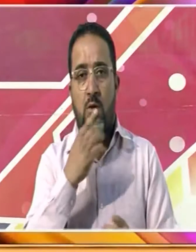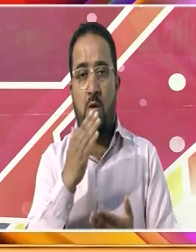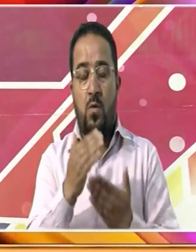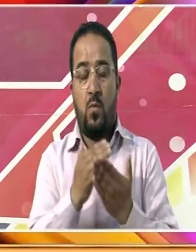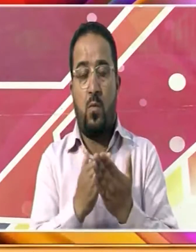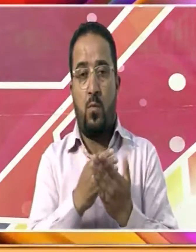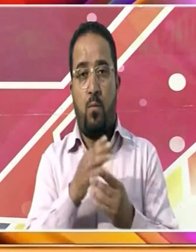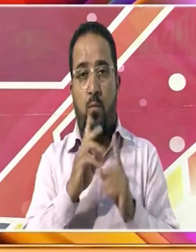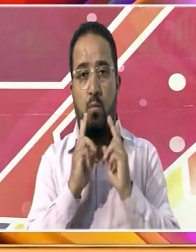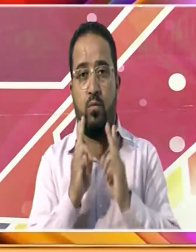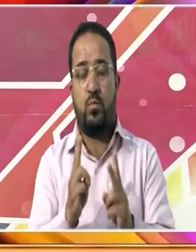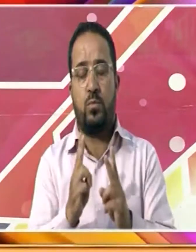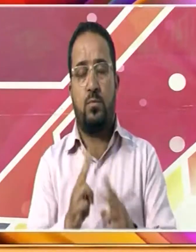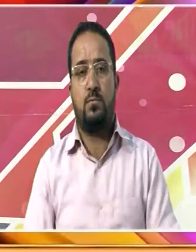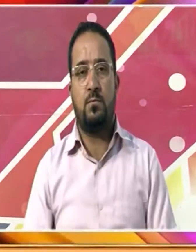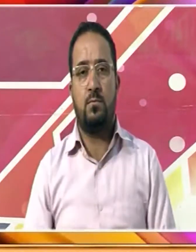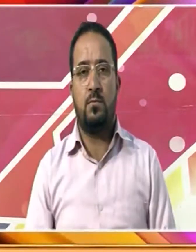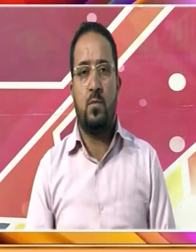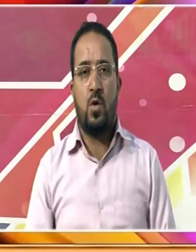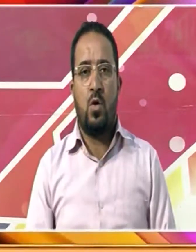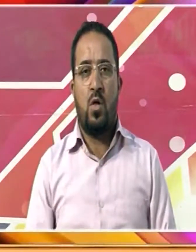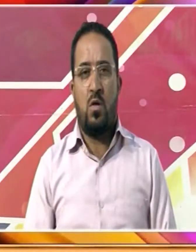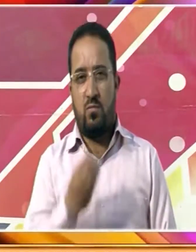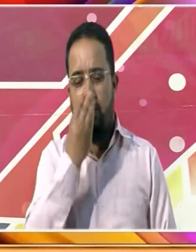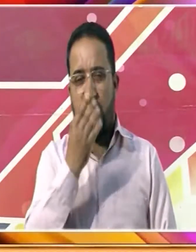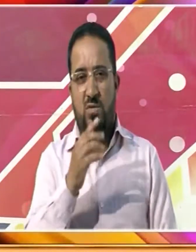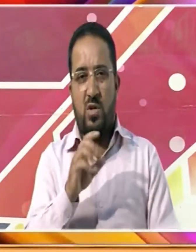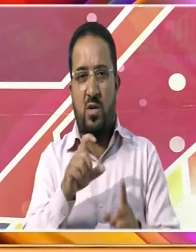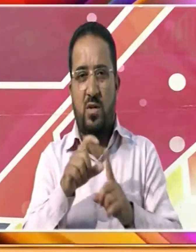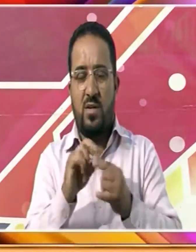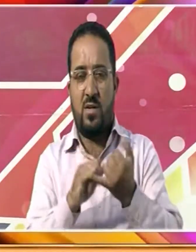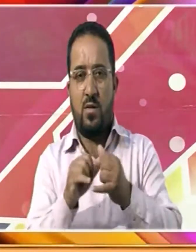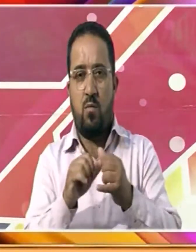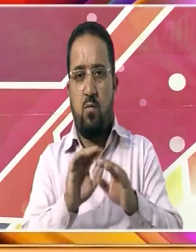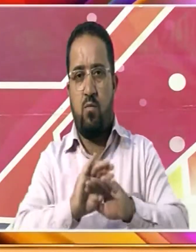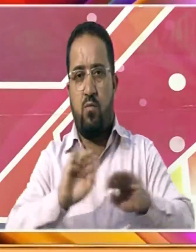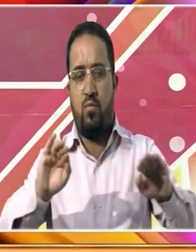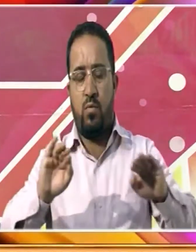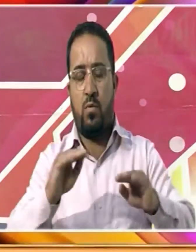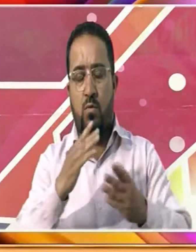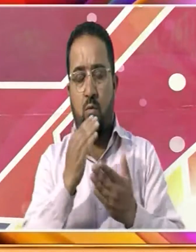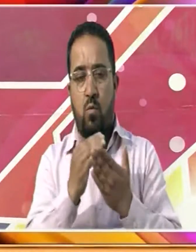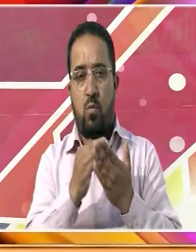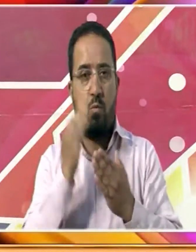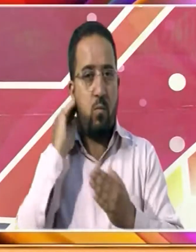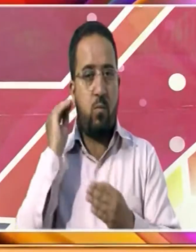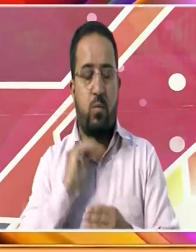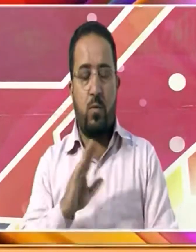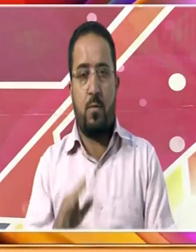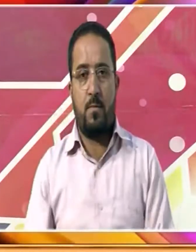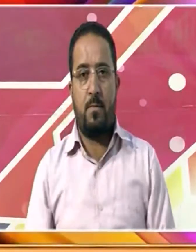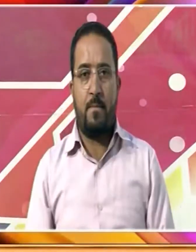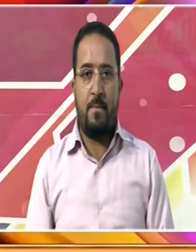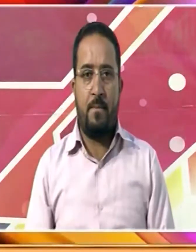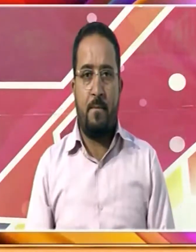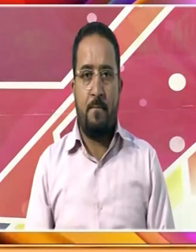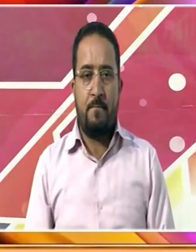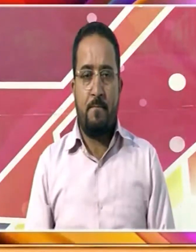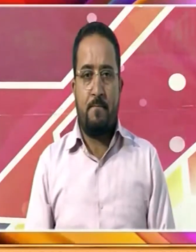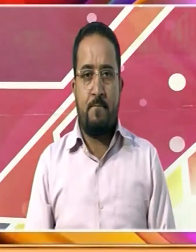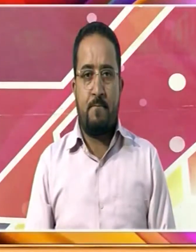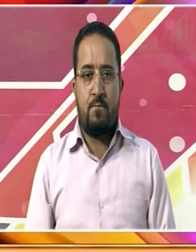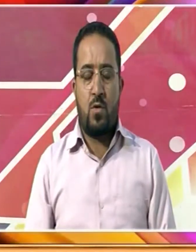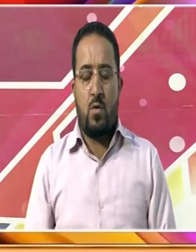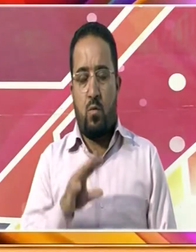رکھنے اور کوڑا کرکٹ ٹھکانے لگانی کی اہمیت اجاگر کی گئی اس دوران